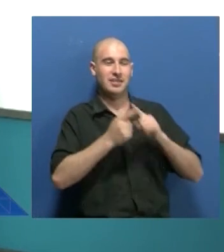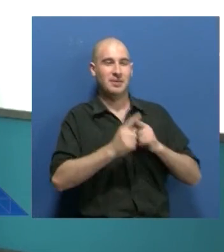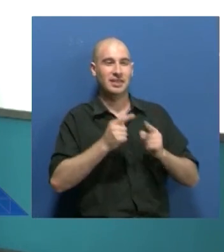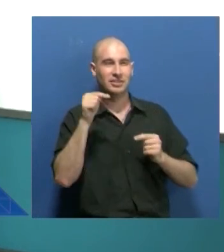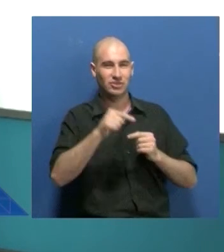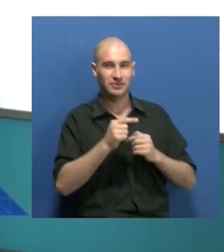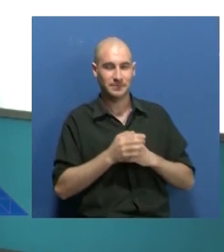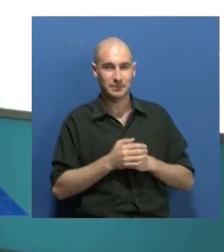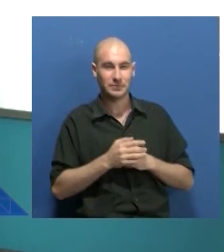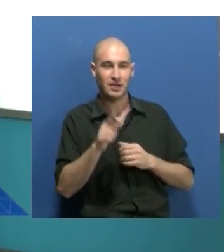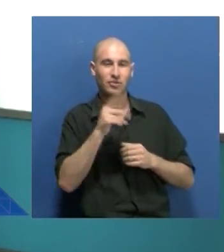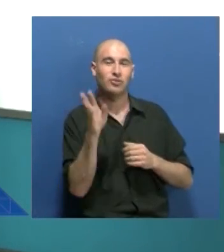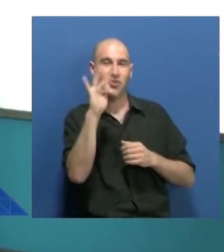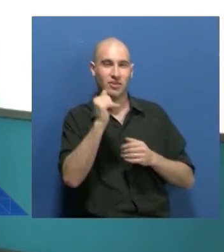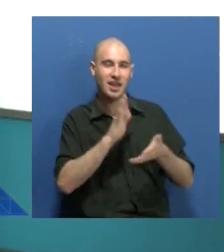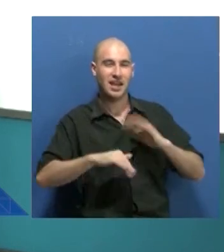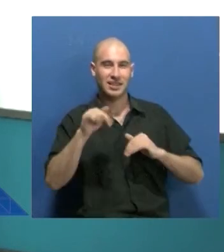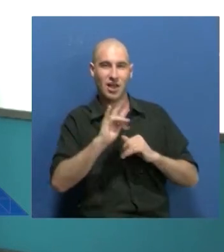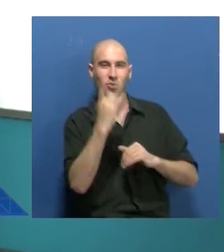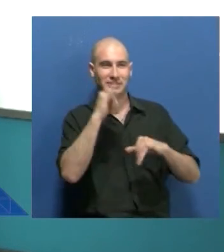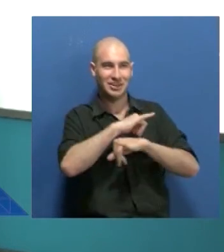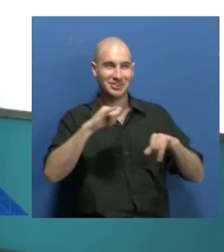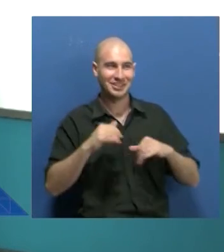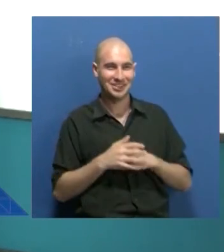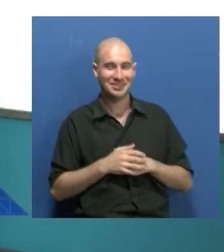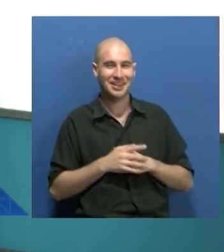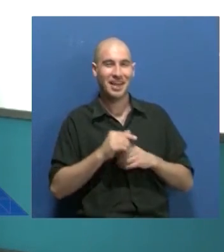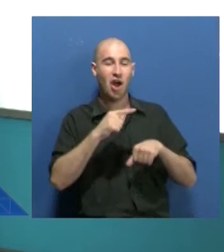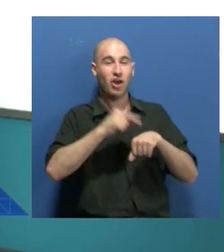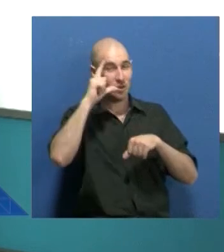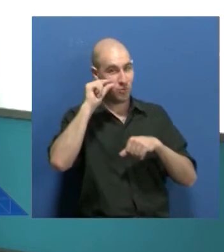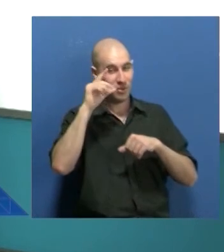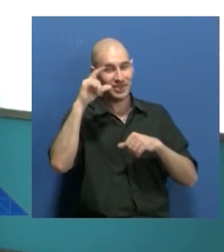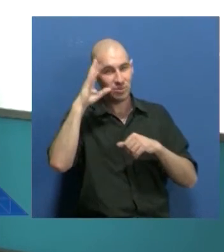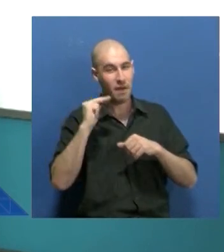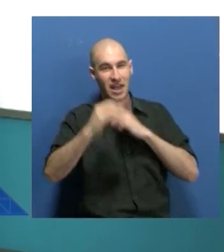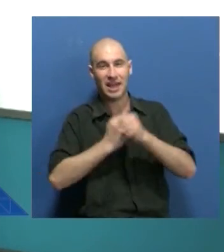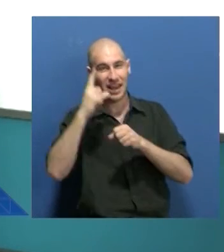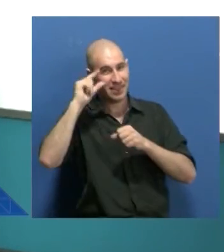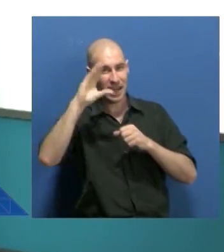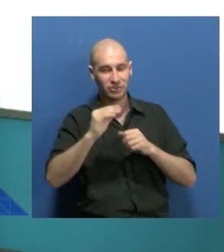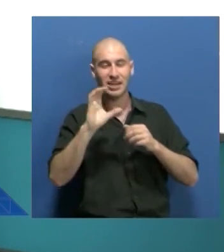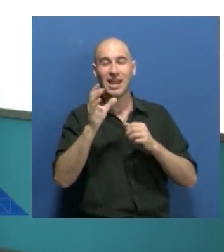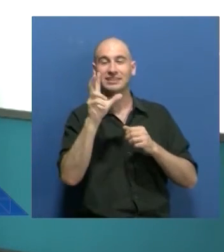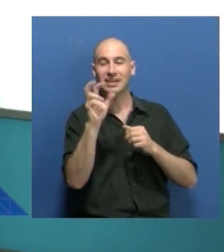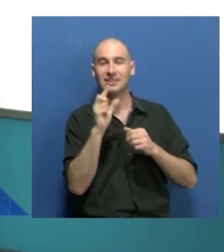que realizan todos los días aquí en Unidiversidad Noticias, de 21 a 22, en el Canal 30 de la Televisión Digital